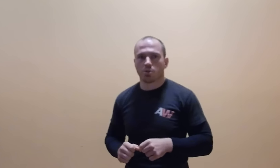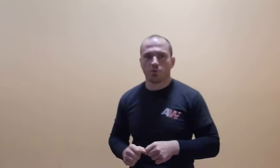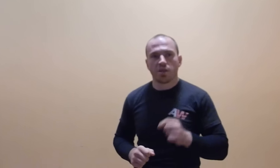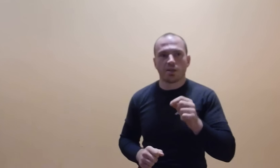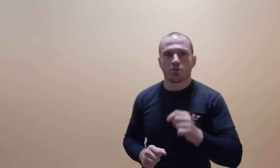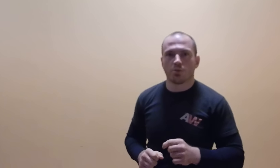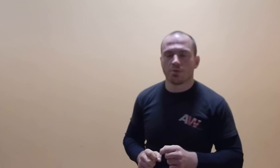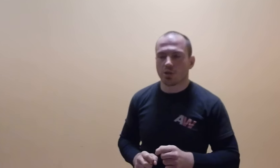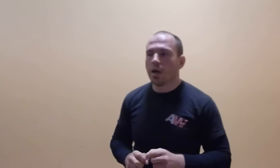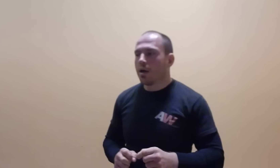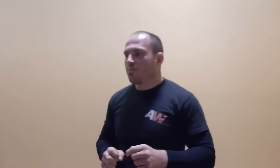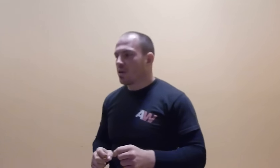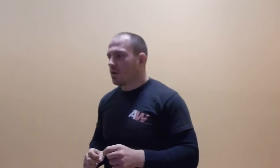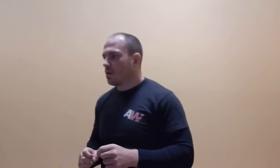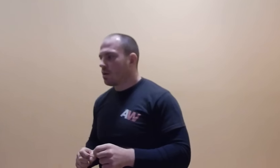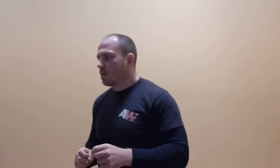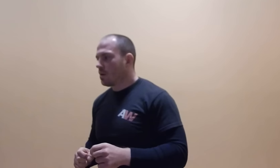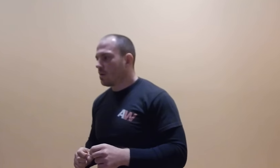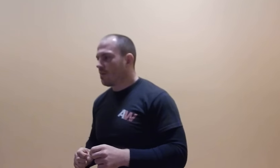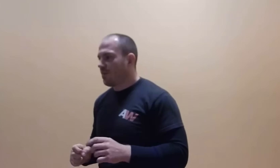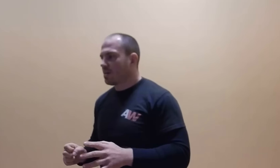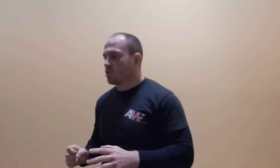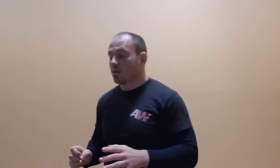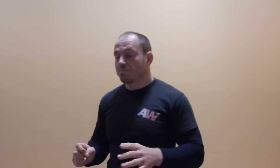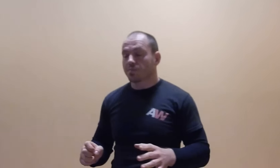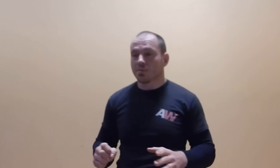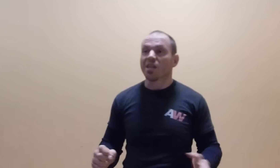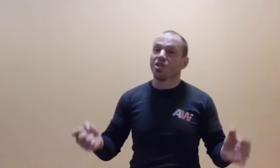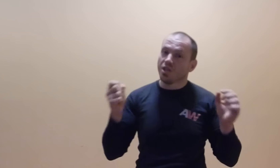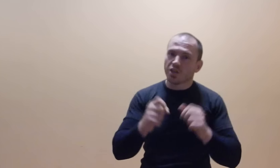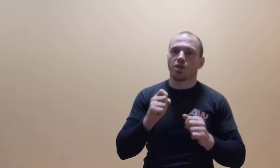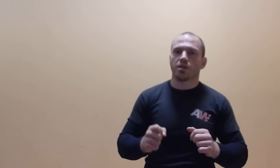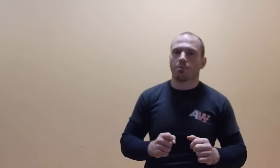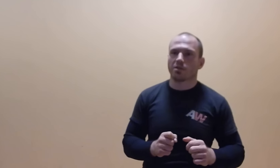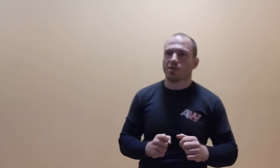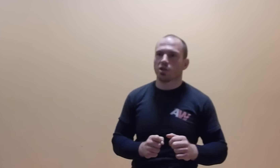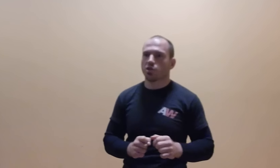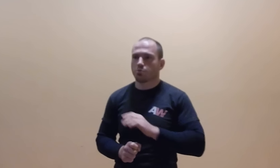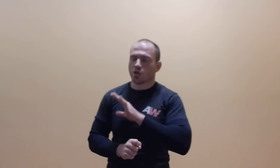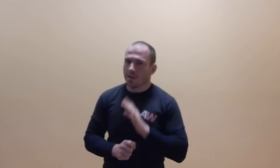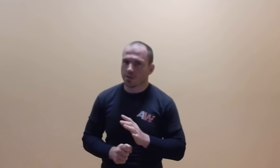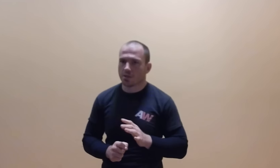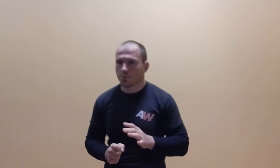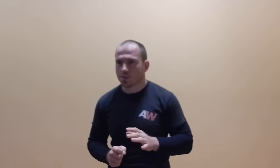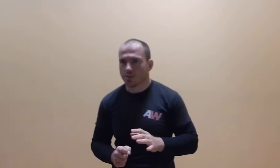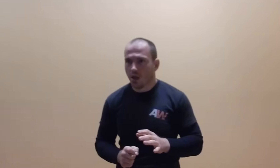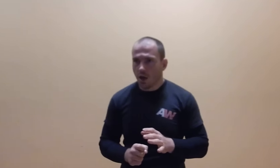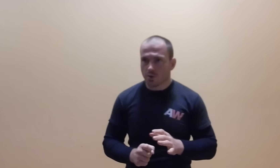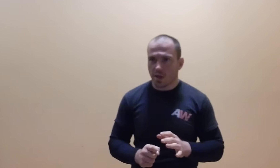się bronili, a nie czy bronimy się faktycznie. I jeszcze jedna bardzo ważna rzecz, przy każdej z tych pozycji, która